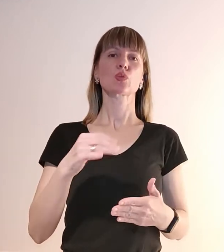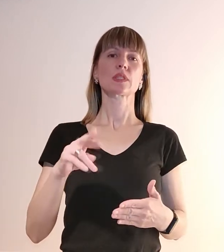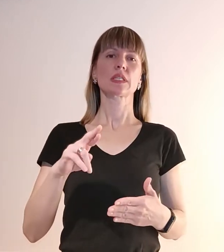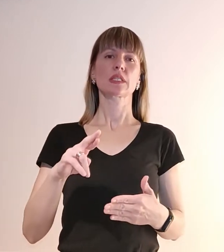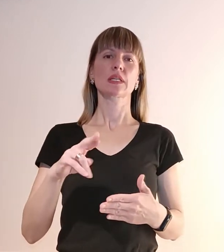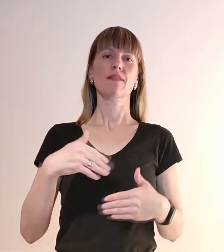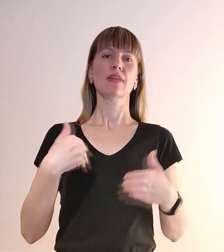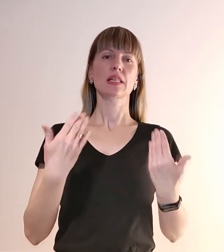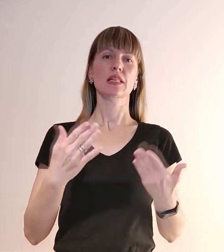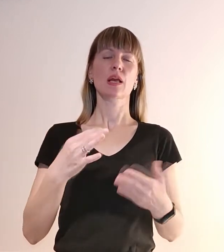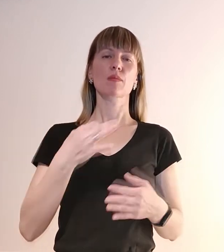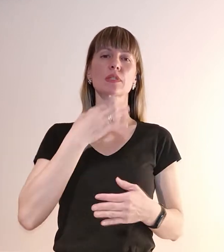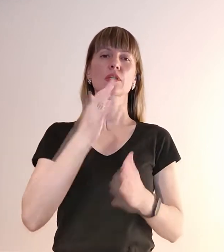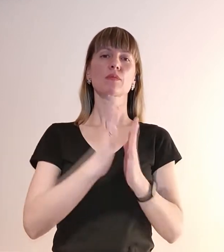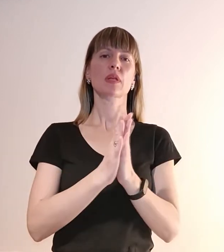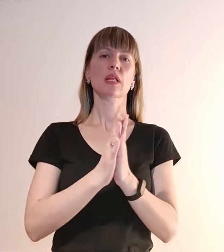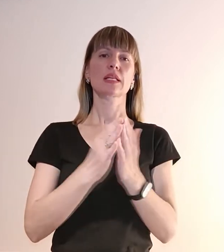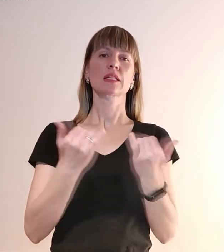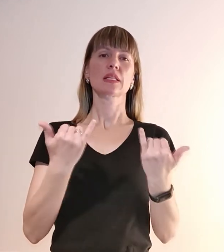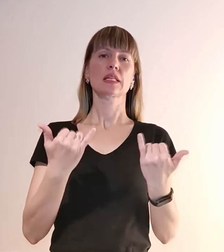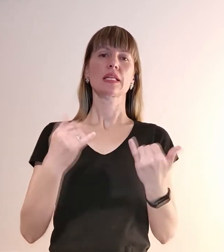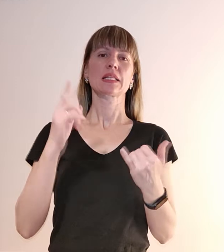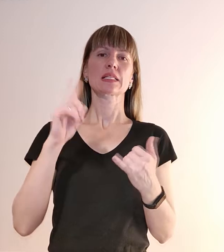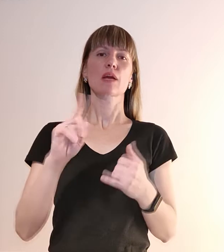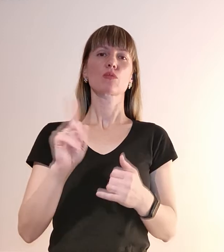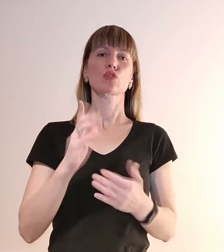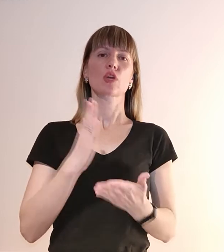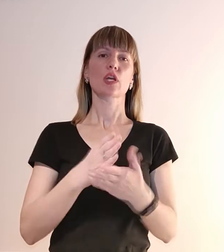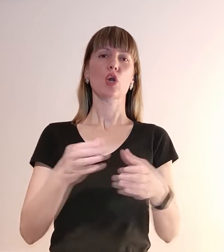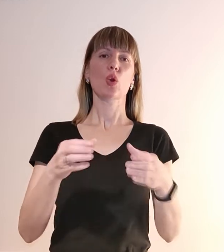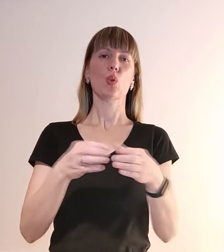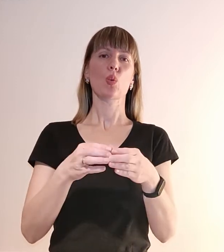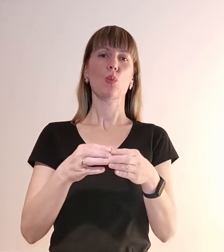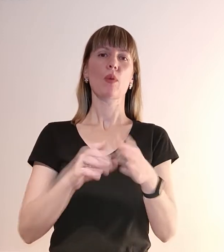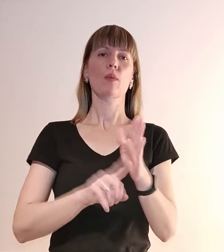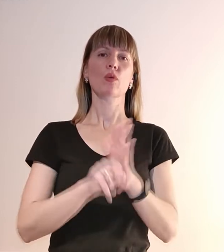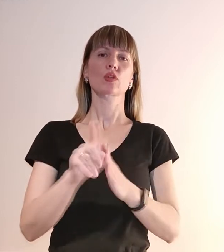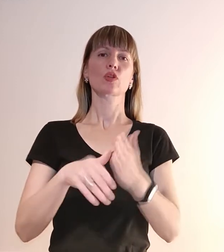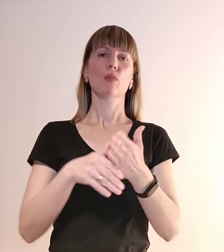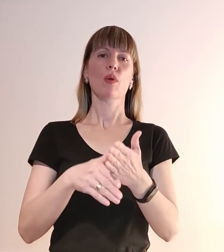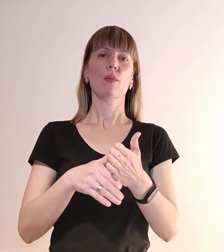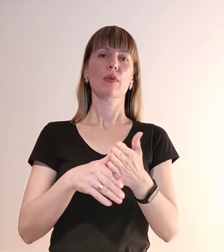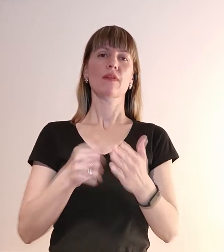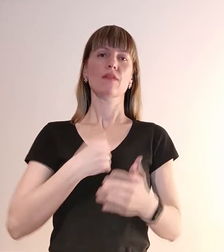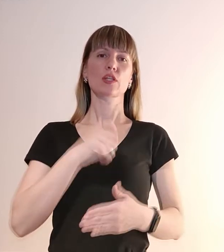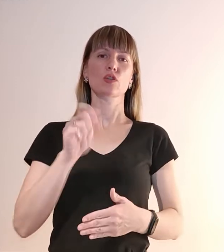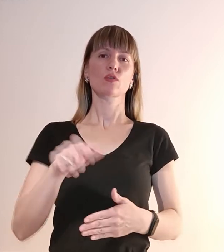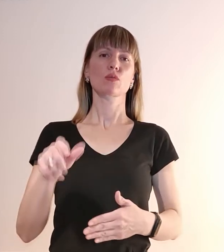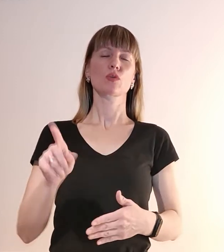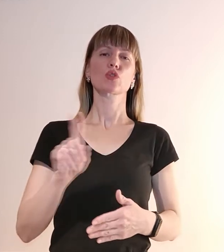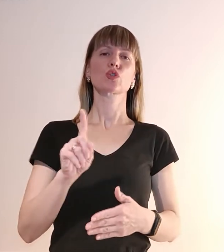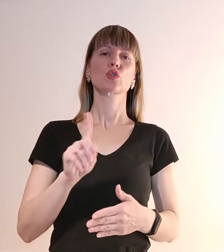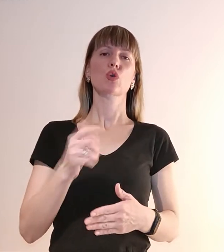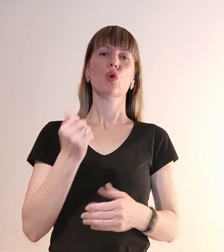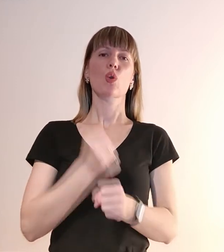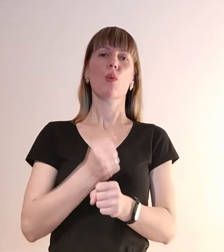Вітаємо. Підкажіть, будь ласка, нині знаємо, що є група, почали допомагати військовослужбовцям. Що саме робите, що ви